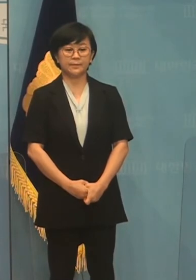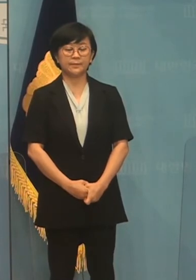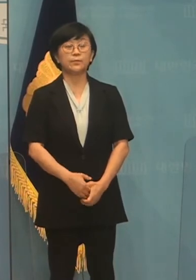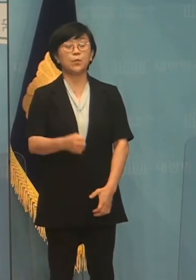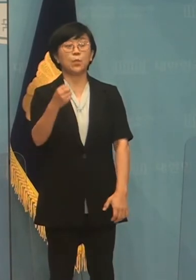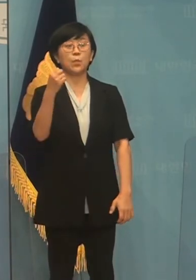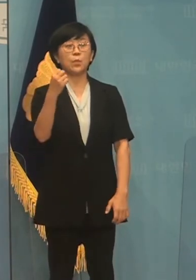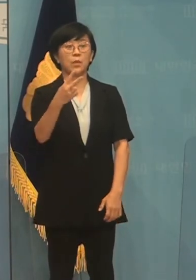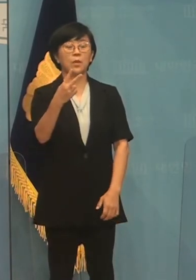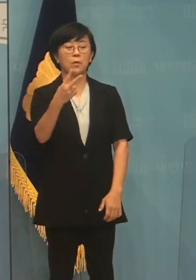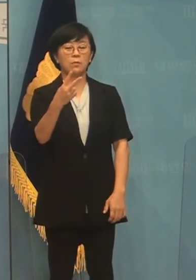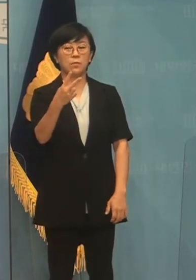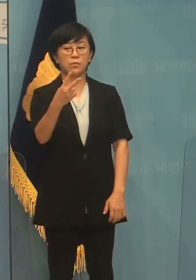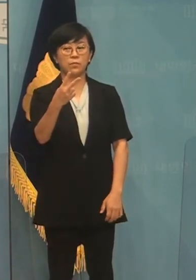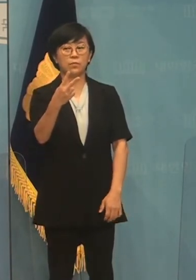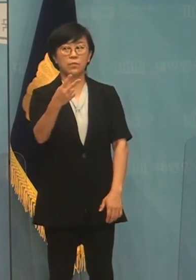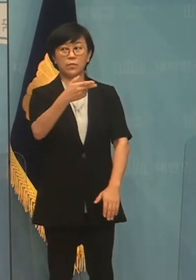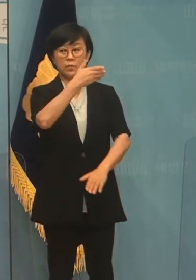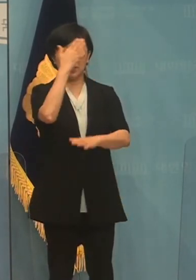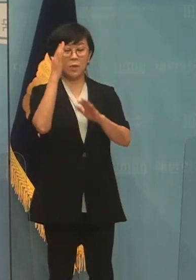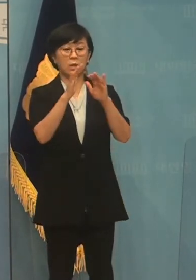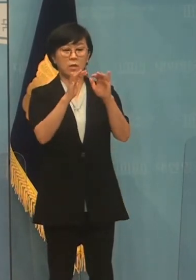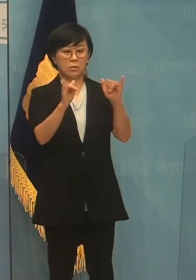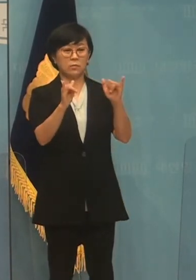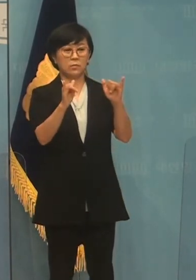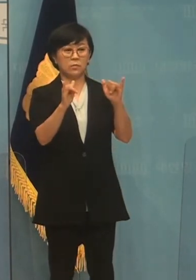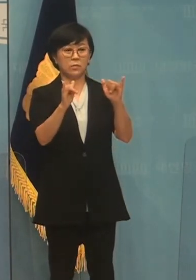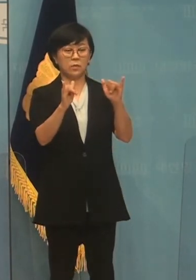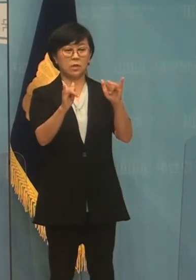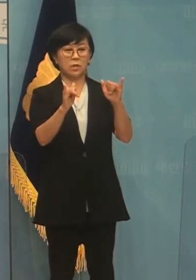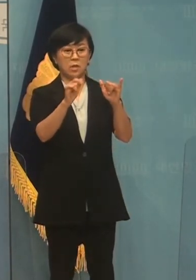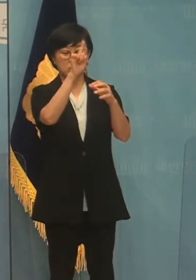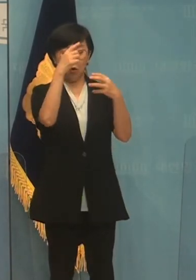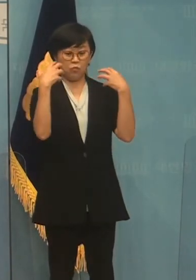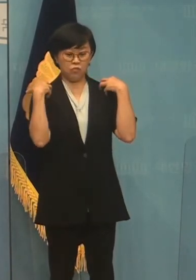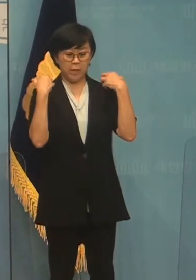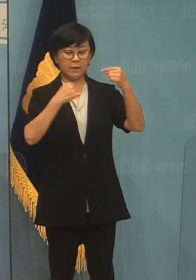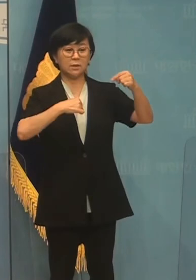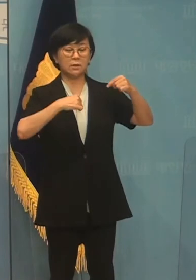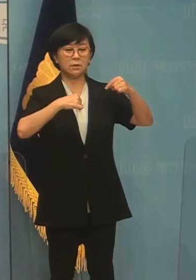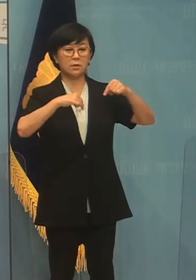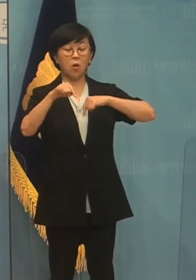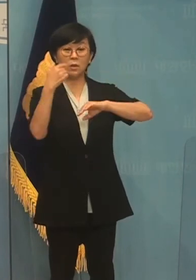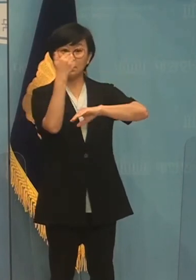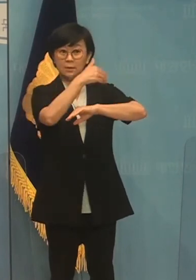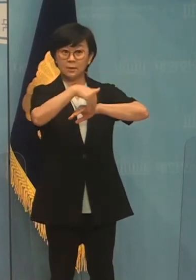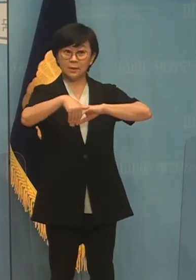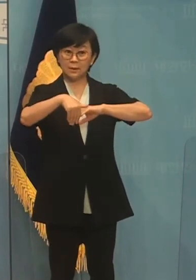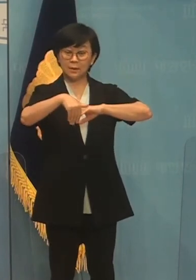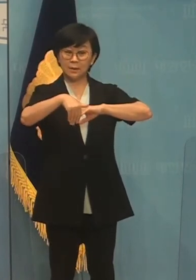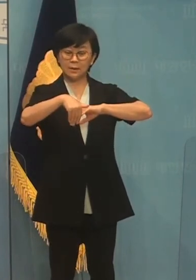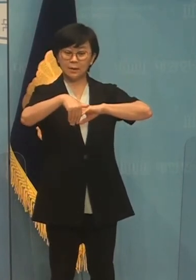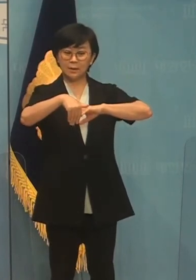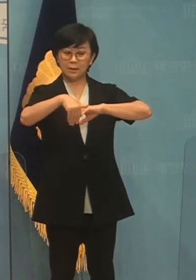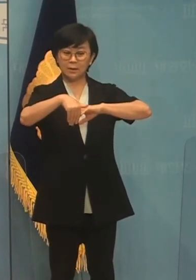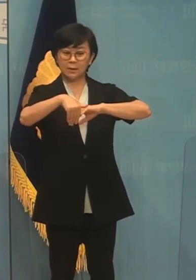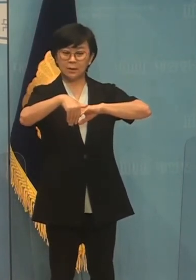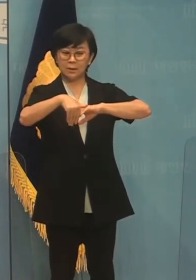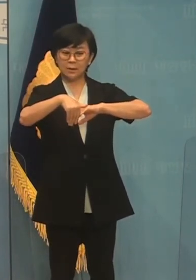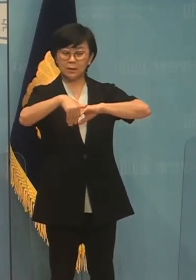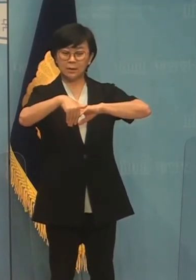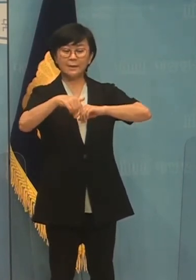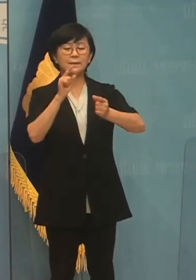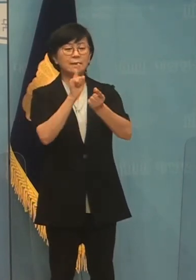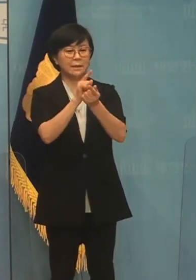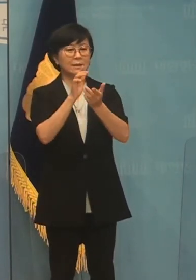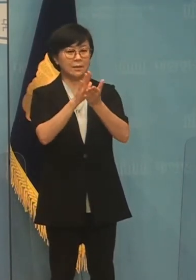또한 청년들이 정부의 청년정책에 정당한 목표에 목표를 직접